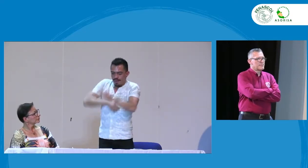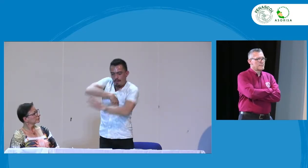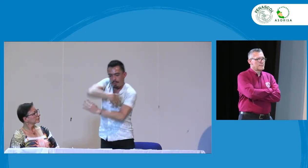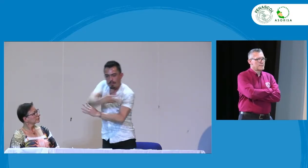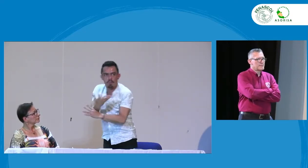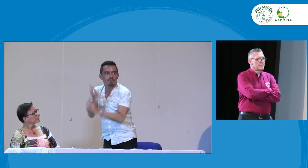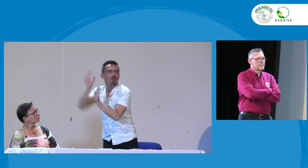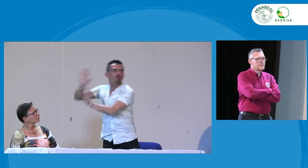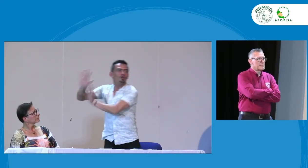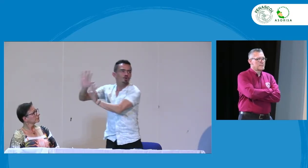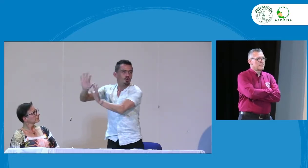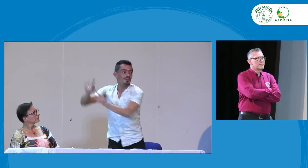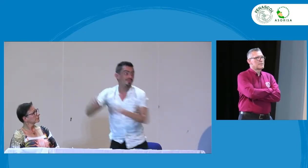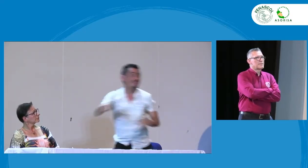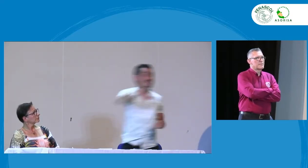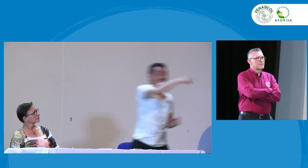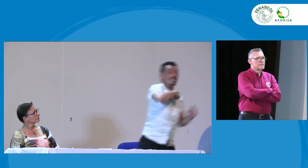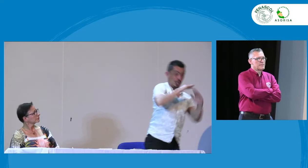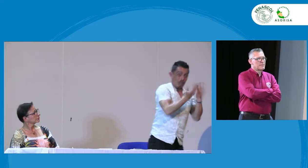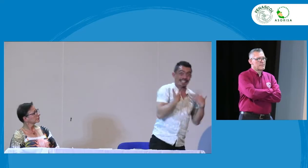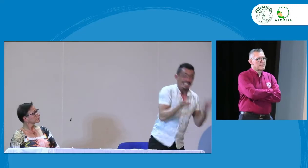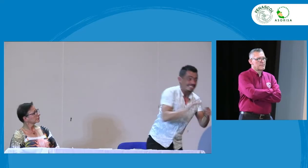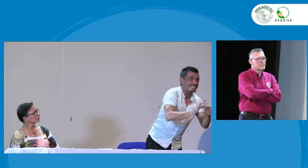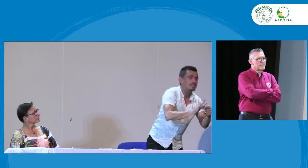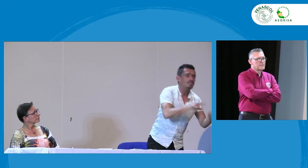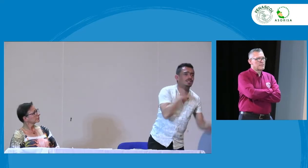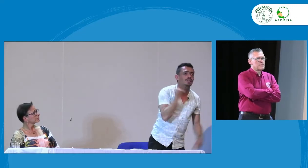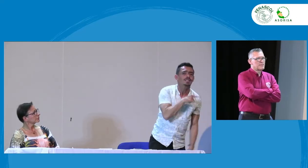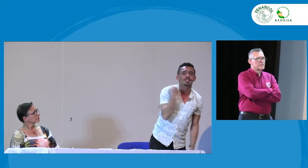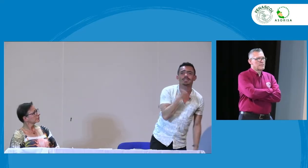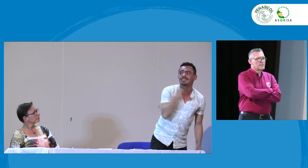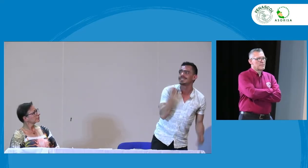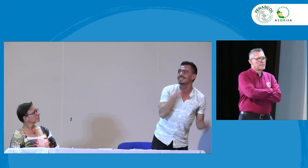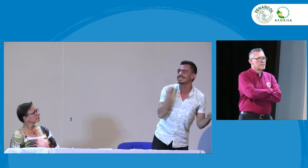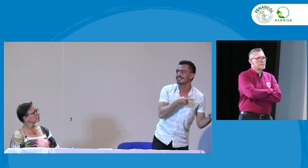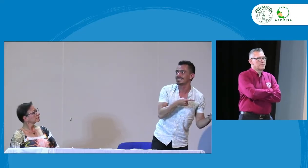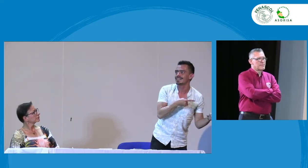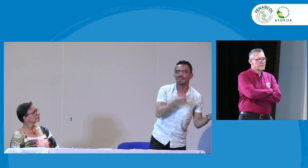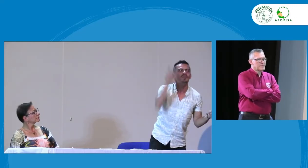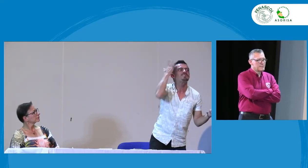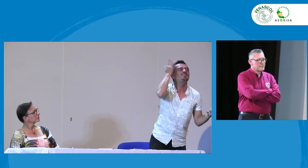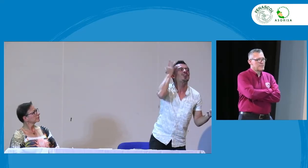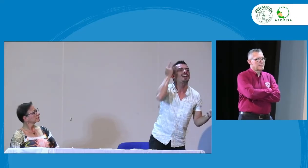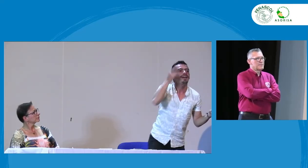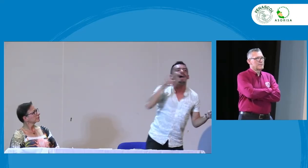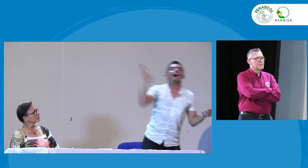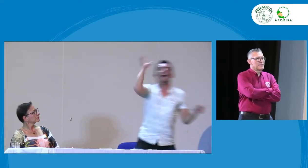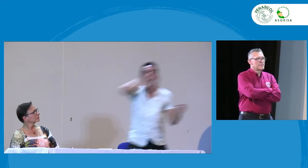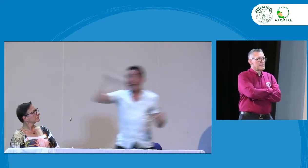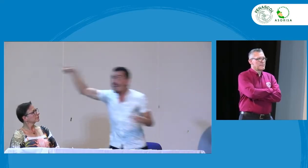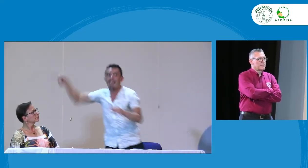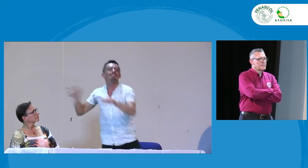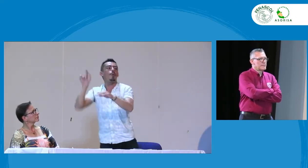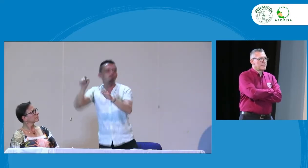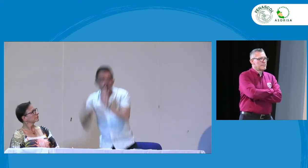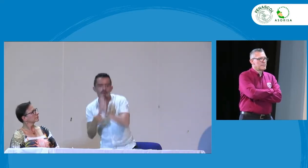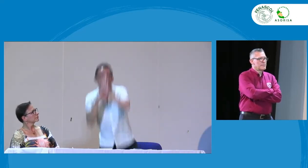señas pues ahí está la persona sorda puede apoderarse también de esa clase de literatura sorda ¿por qué acá no se ha hecho?